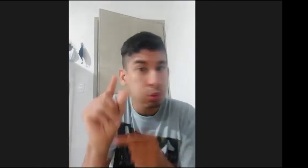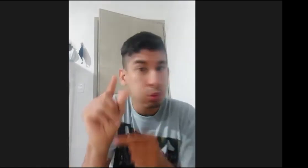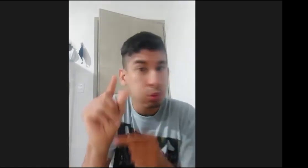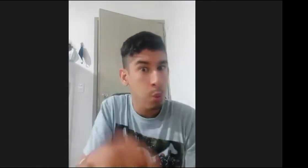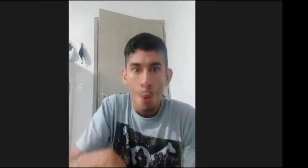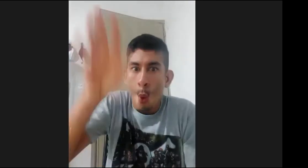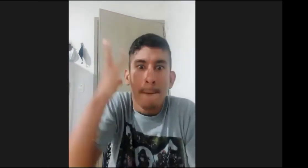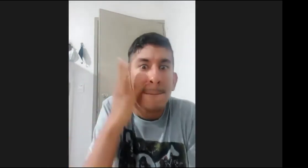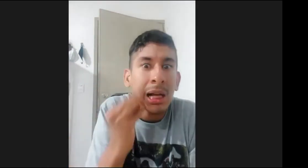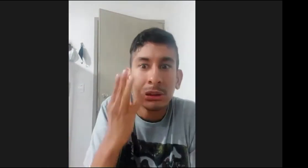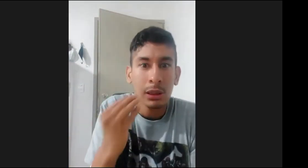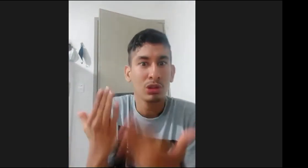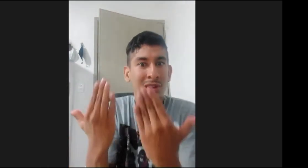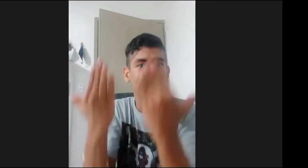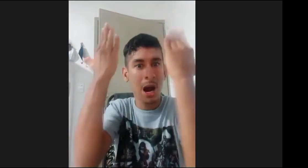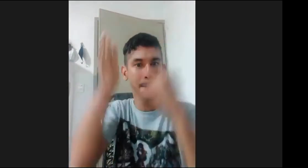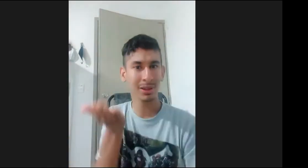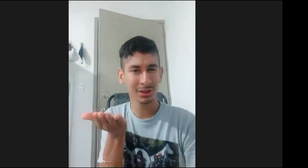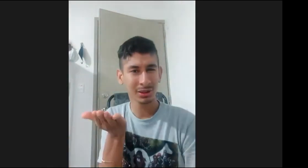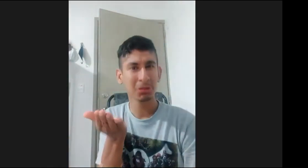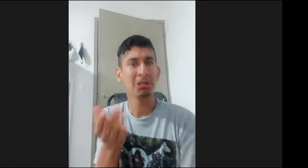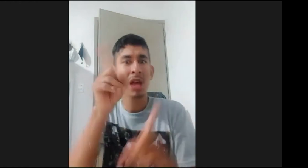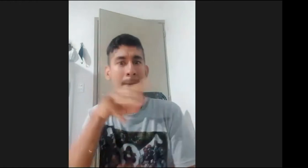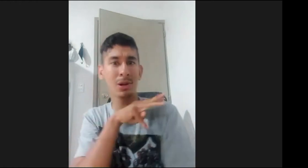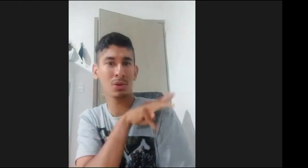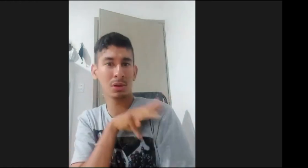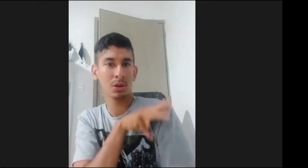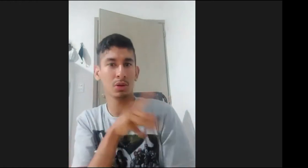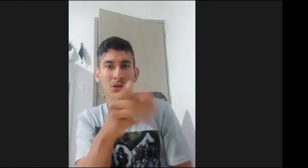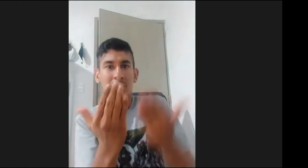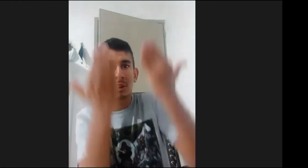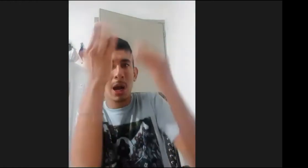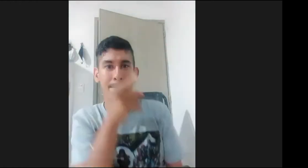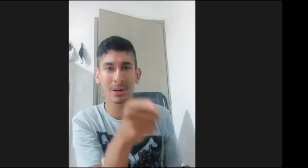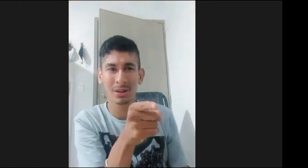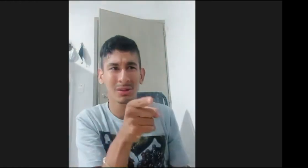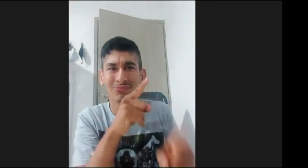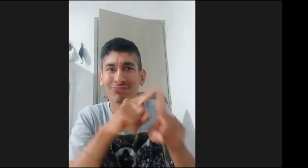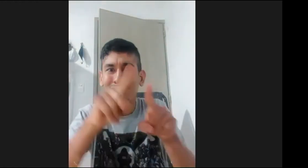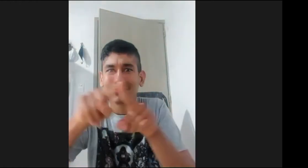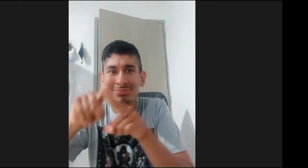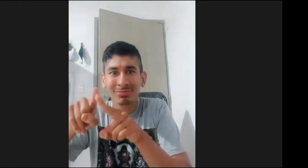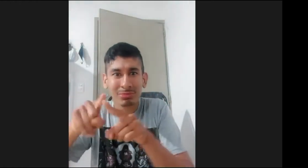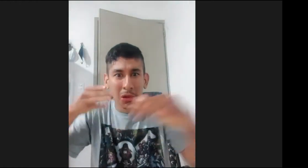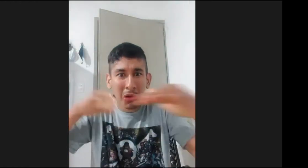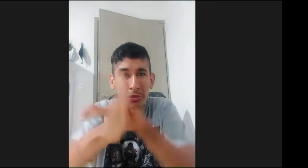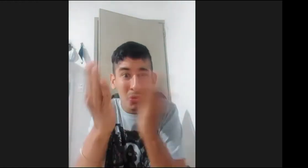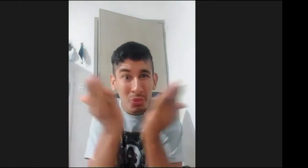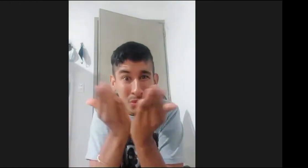Rubén Pichicá personas que han sido libres que han trabajado y que y Mario por ejemplo podemos observar